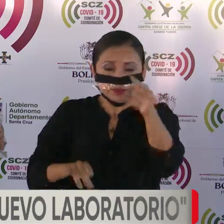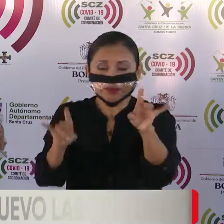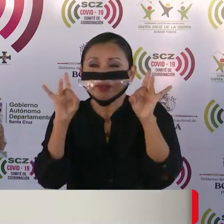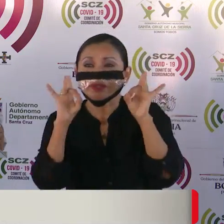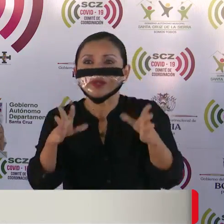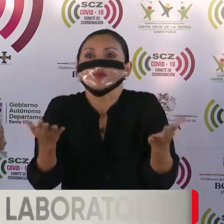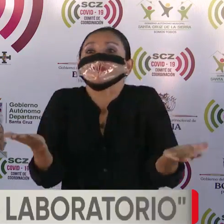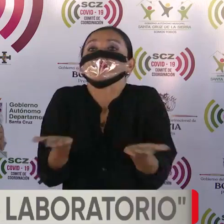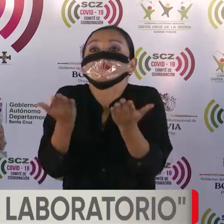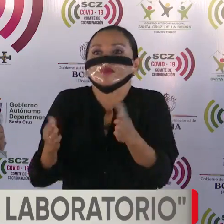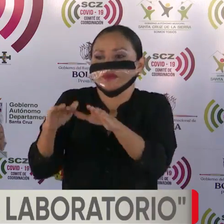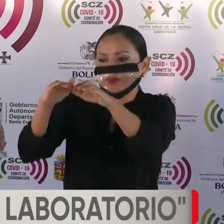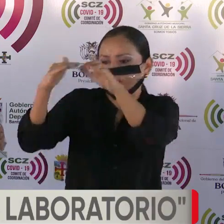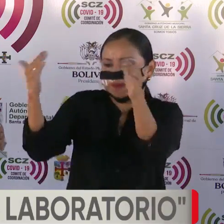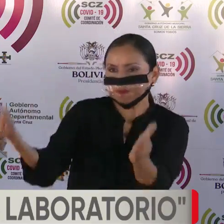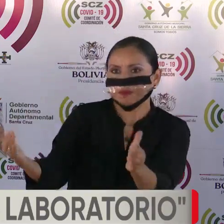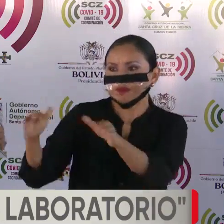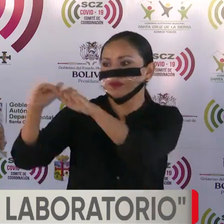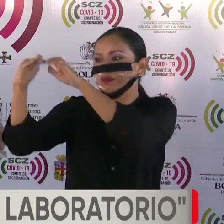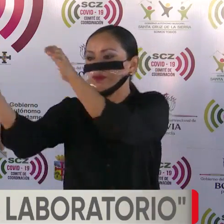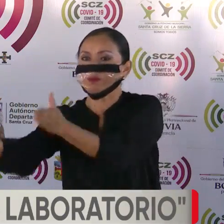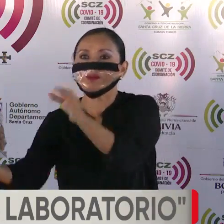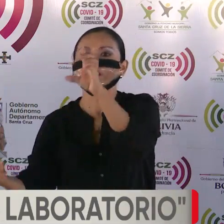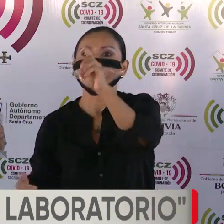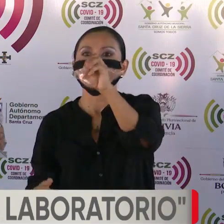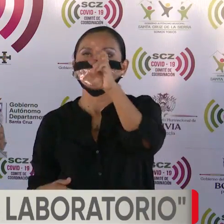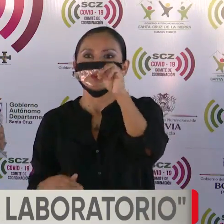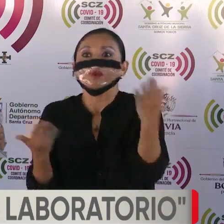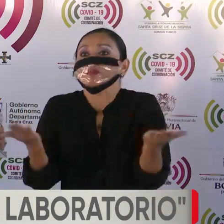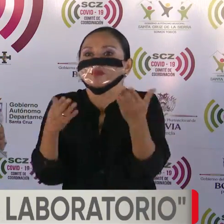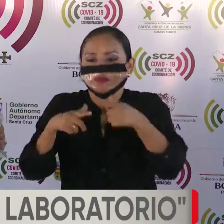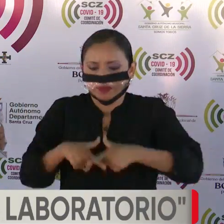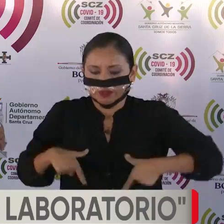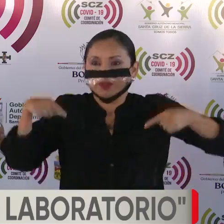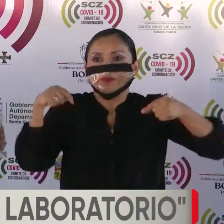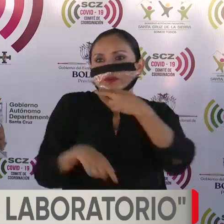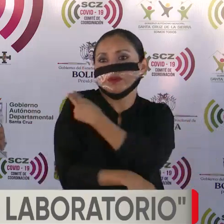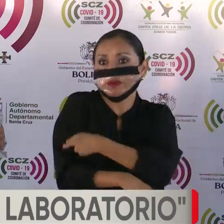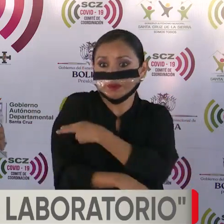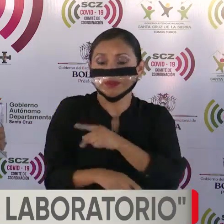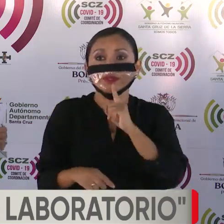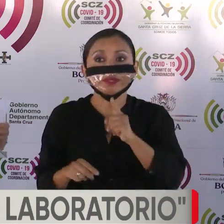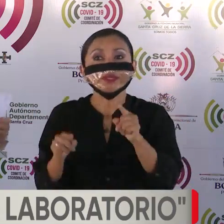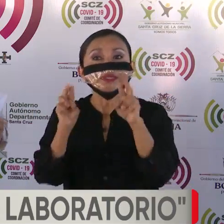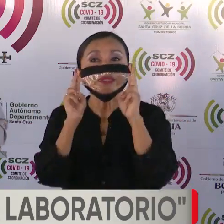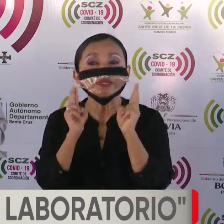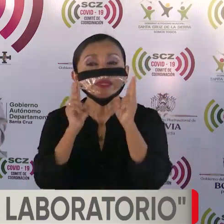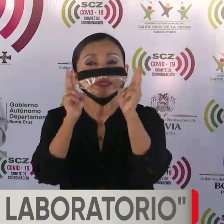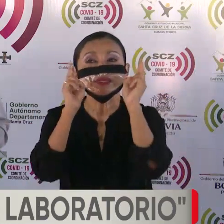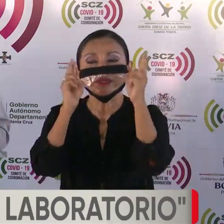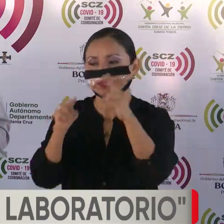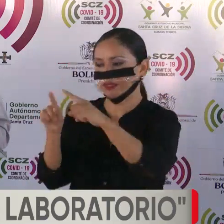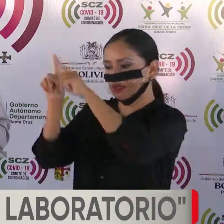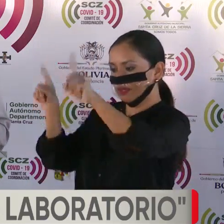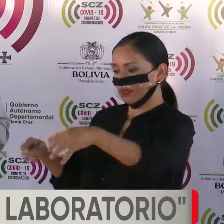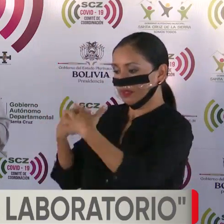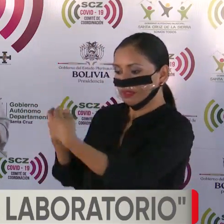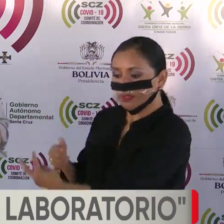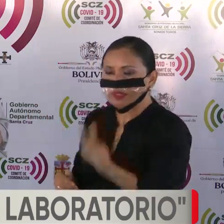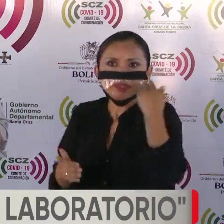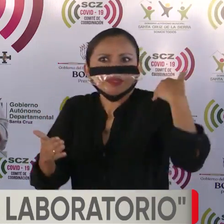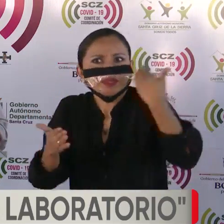instalando en el hospital japonés. Es urgente que los respiradores que necesitan esos domos lleguen